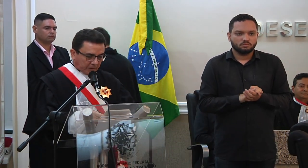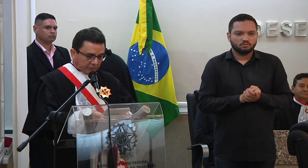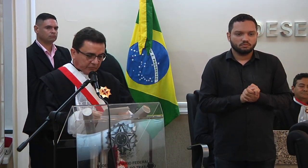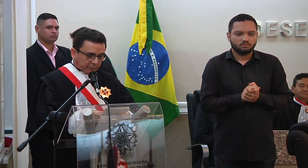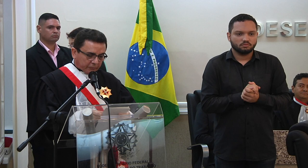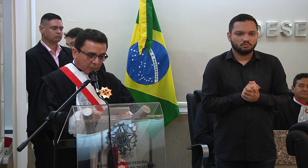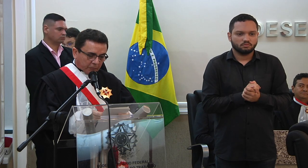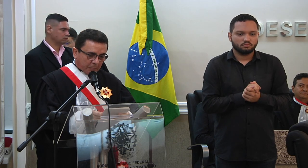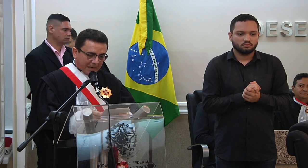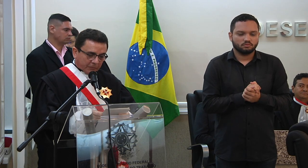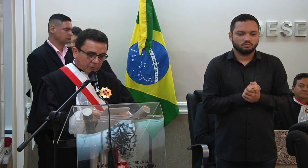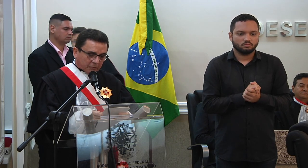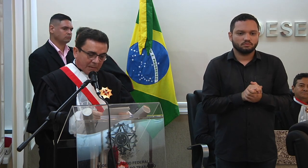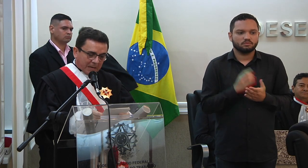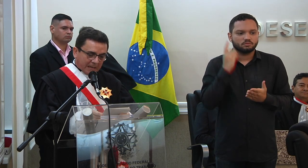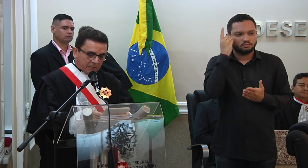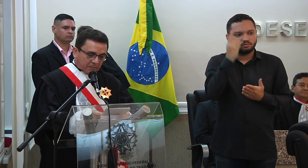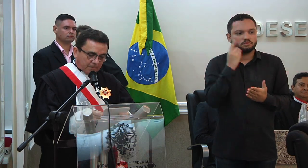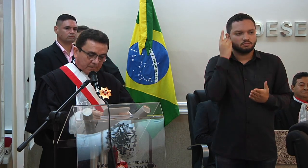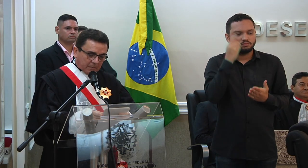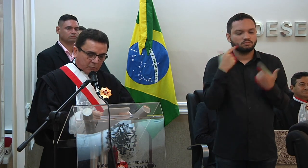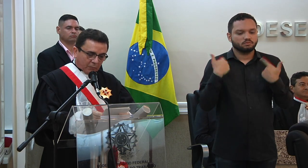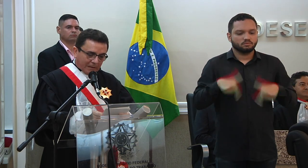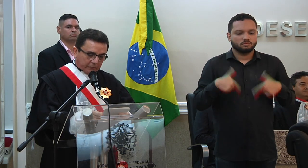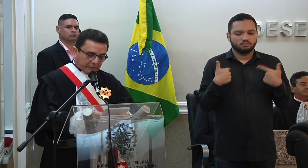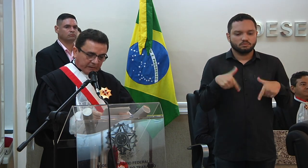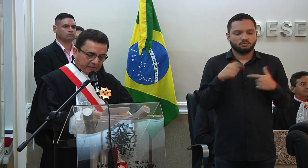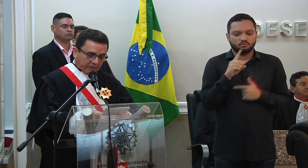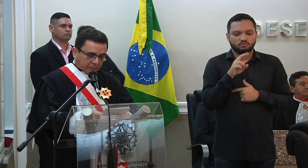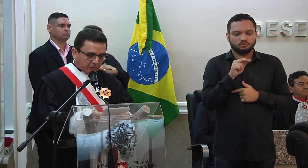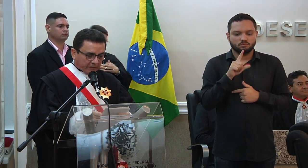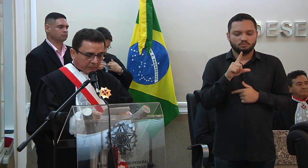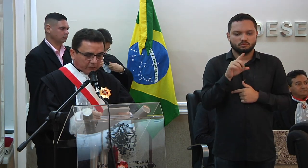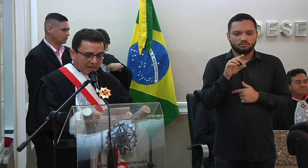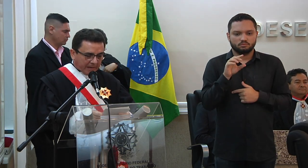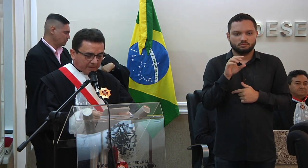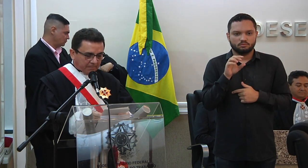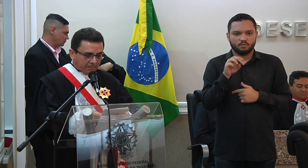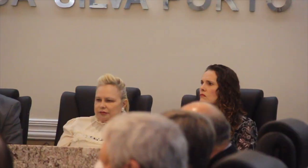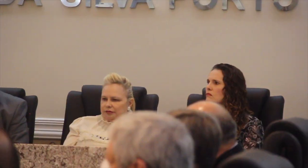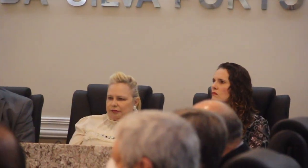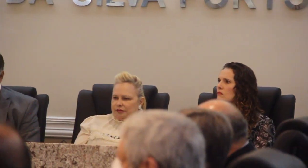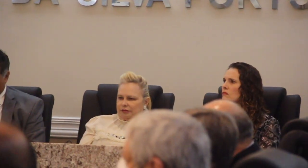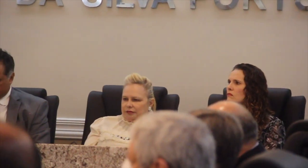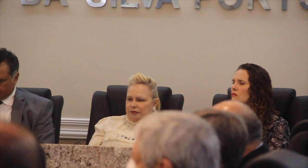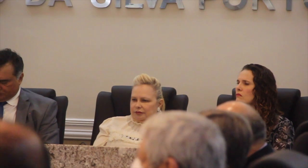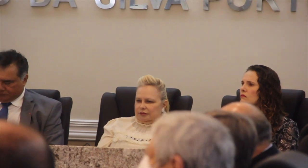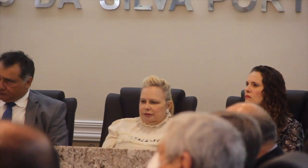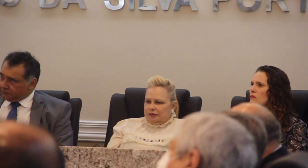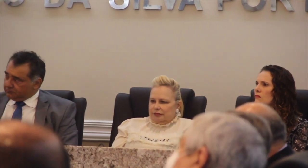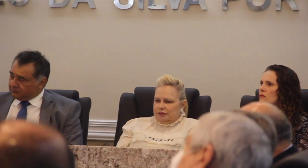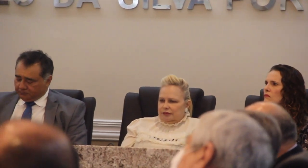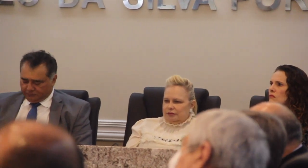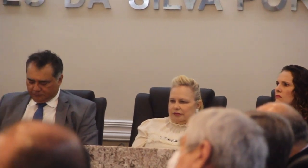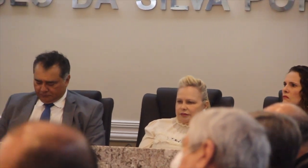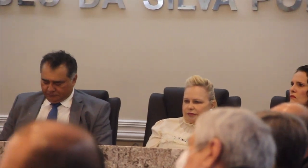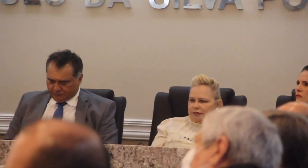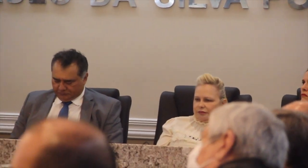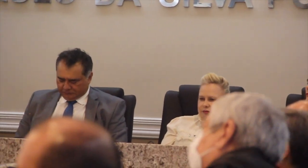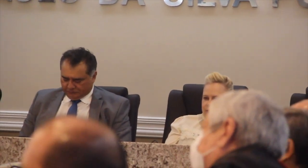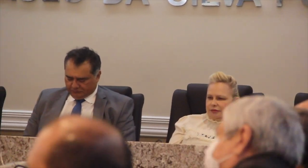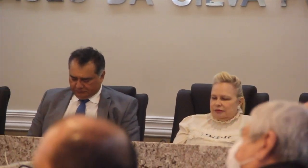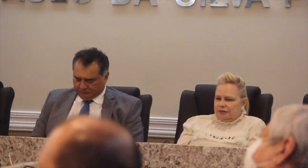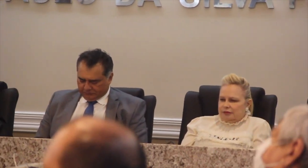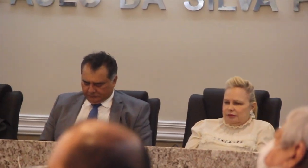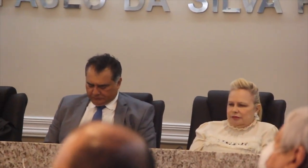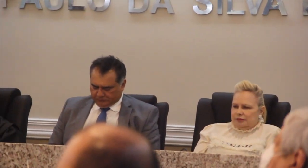do desembargador do trabalho, do Val César de Vasconcelos Maia, presidente do Tribunal Regional do